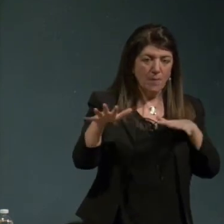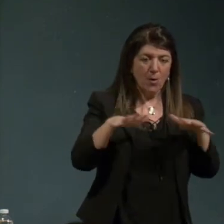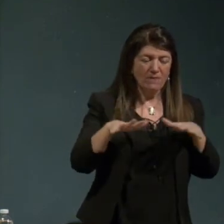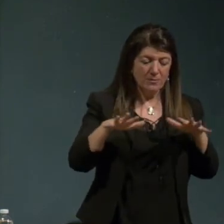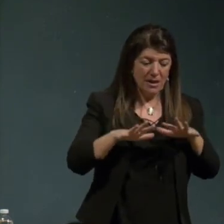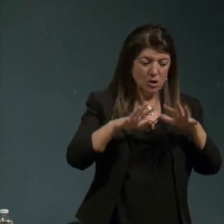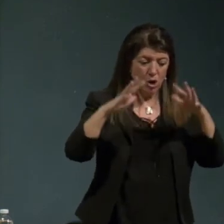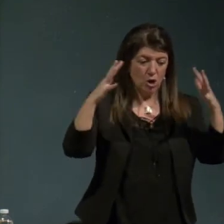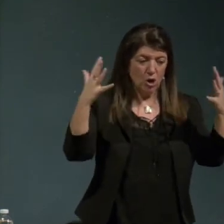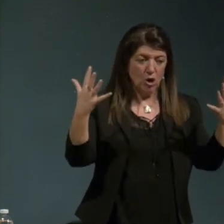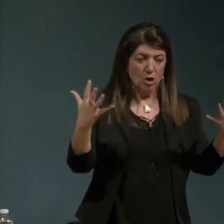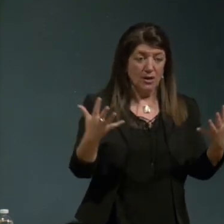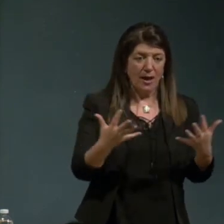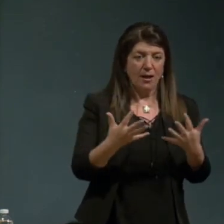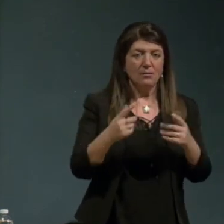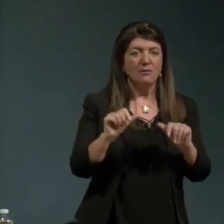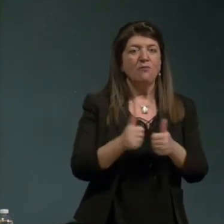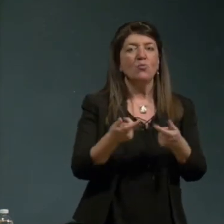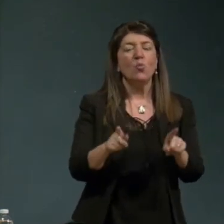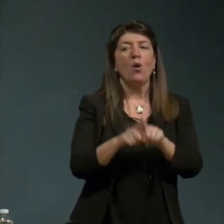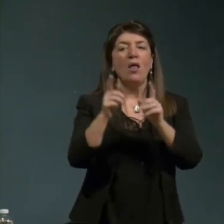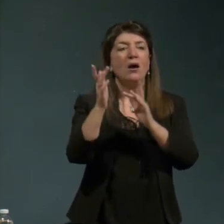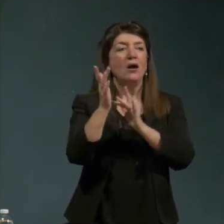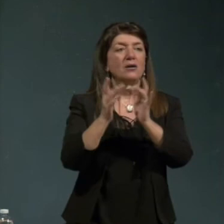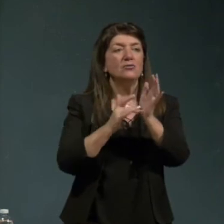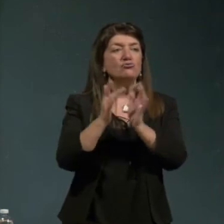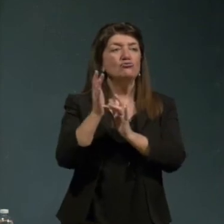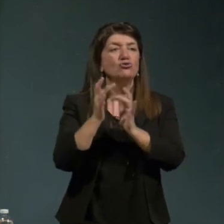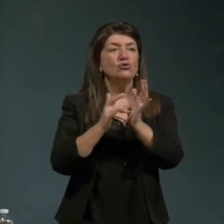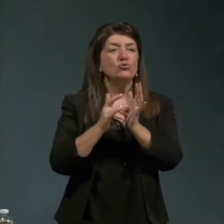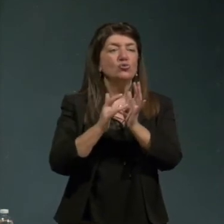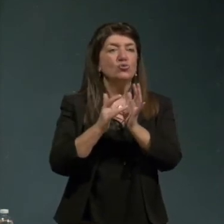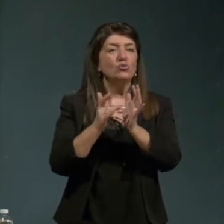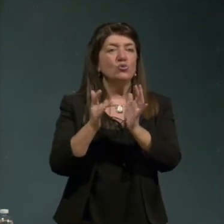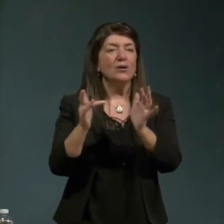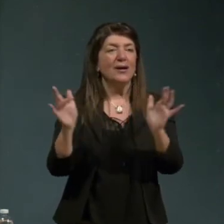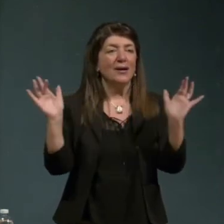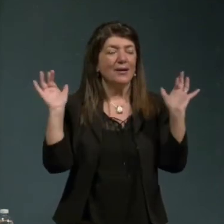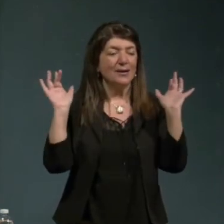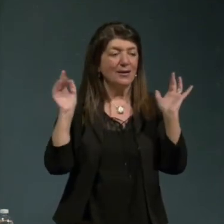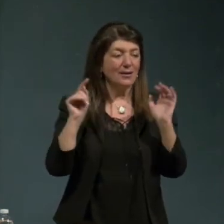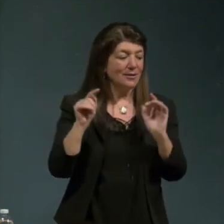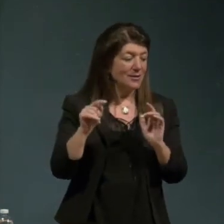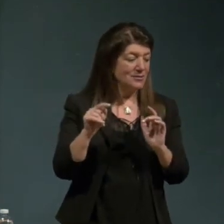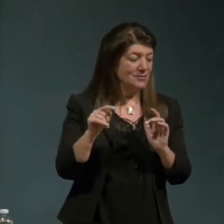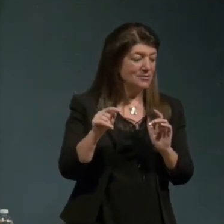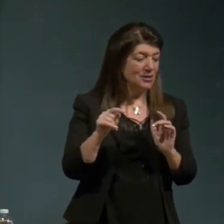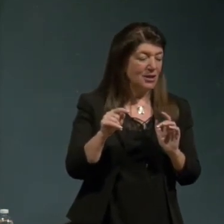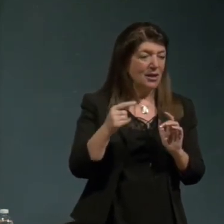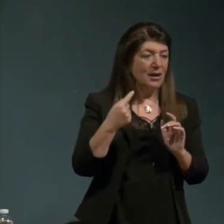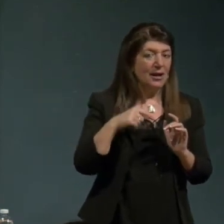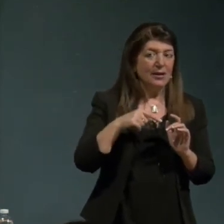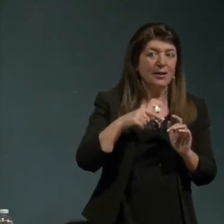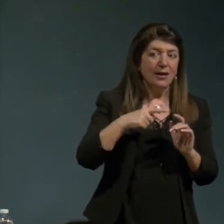Gesù il Cristo che fu discolossuto durante i secoli